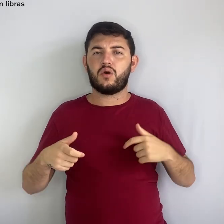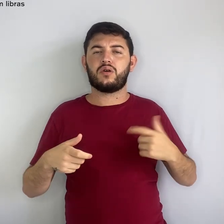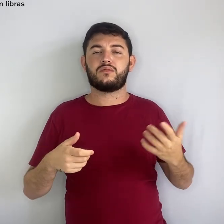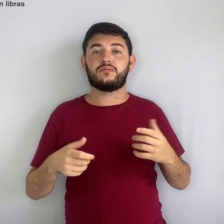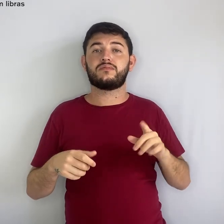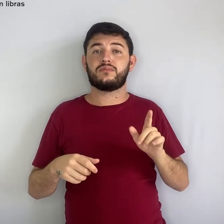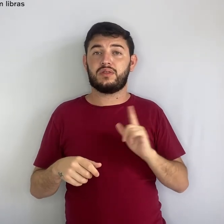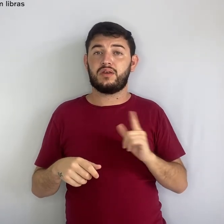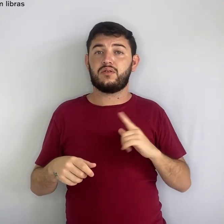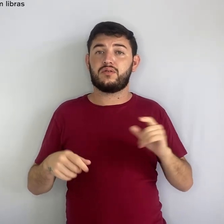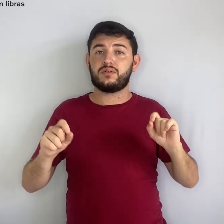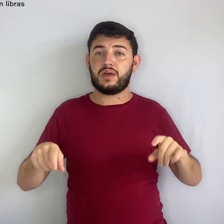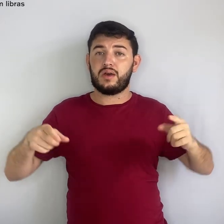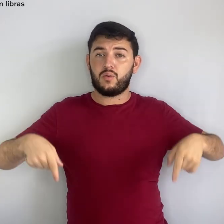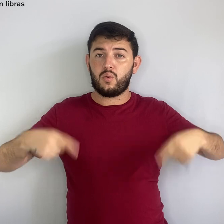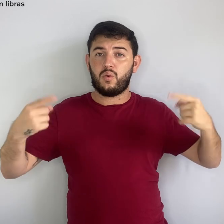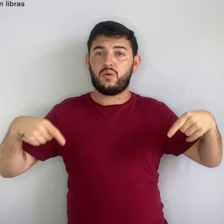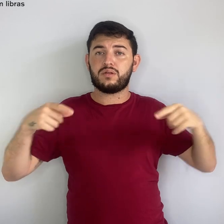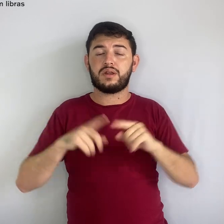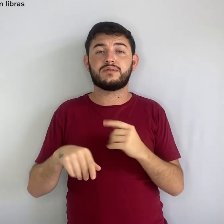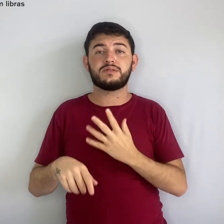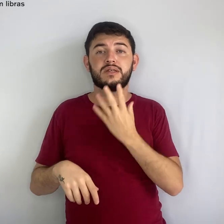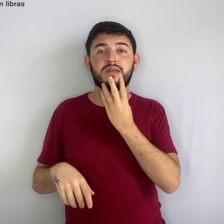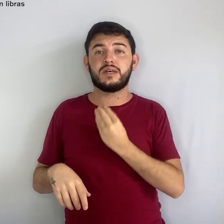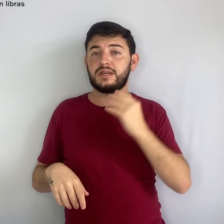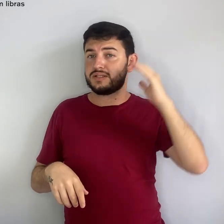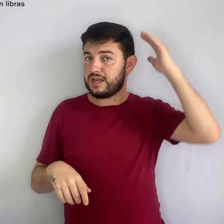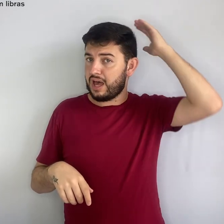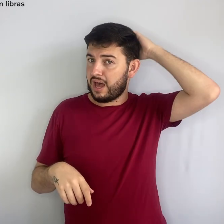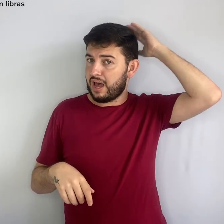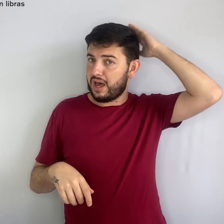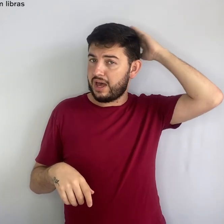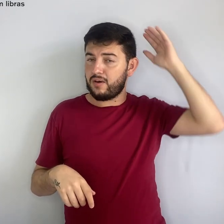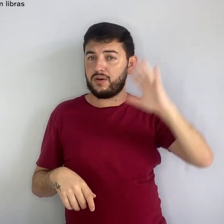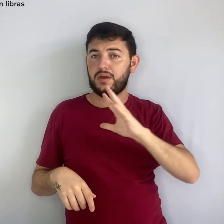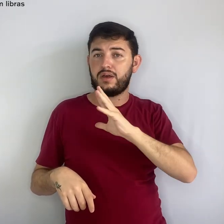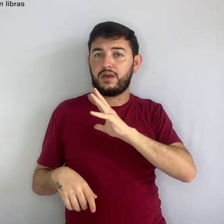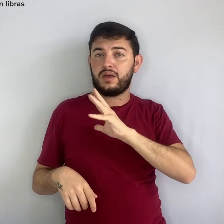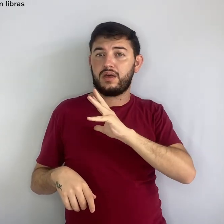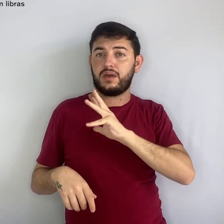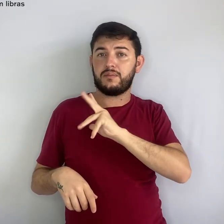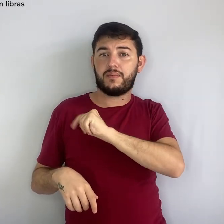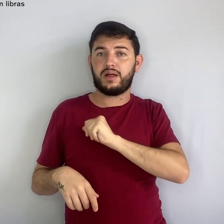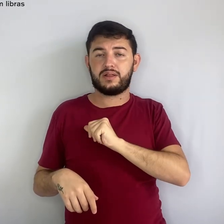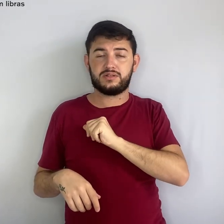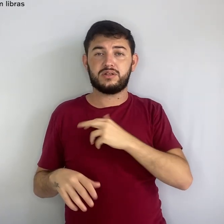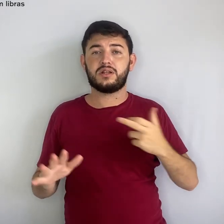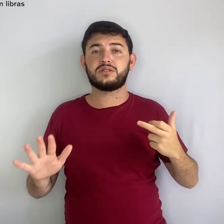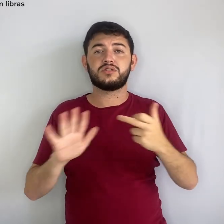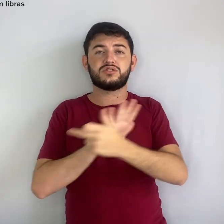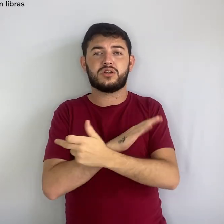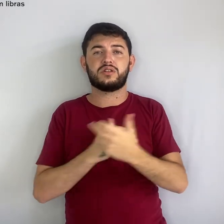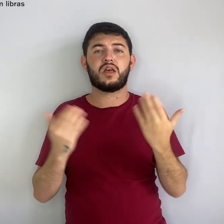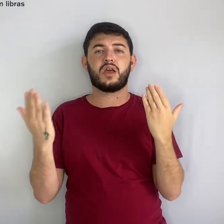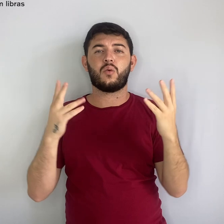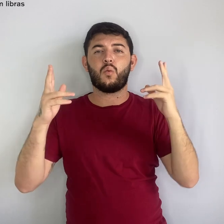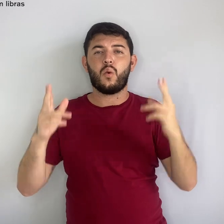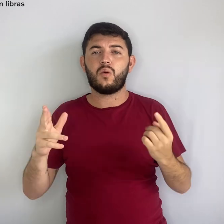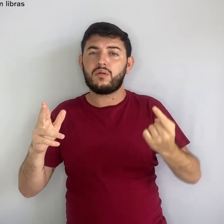contra os palestinos, cujo genocídio só é comparável à Segunda Guerra Mundial e